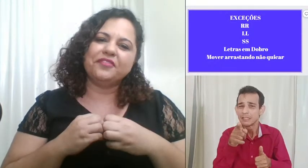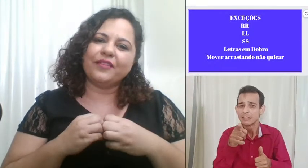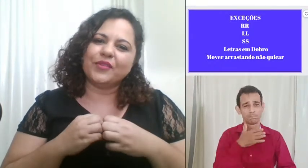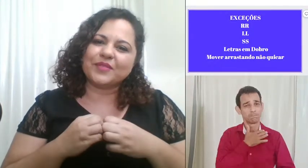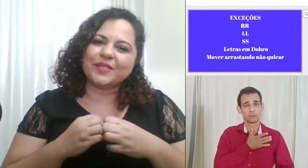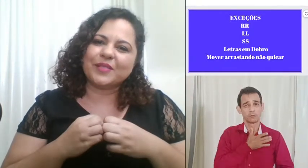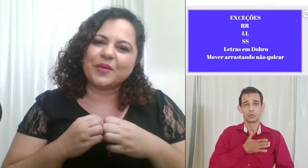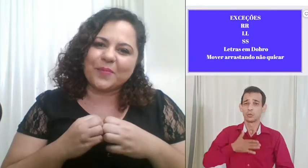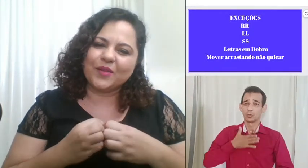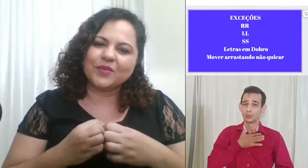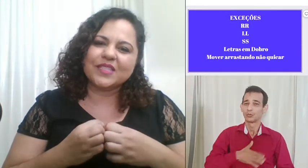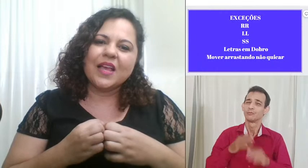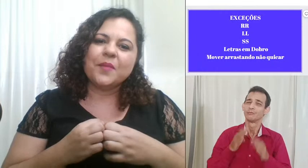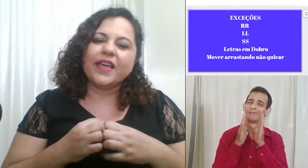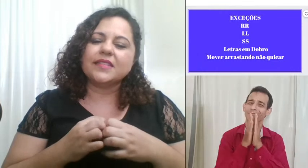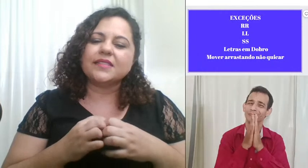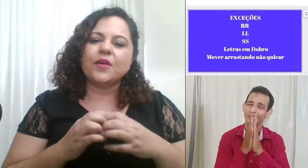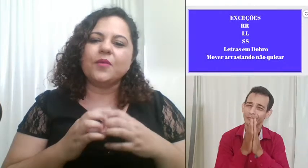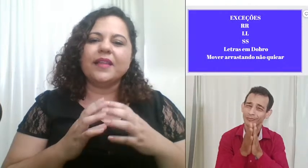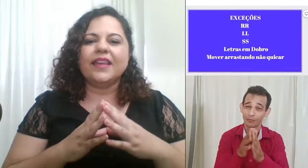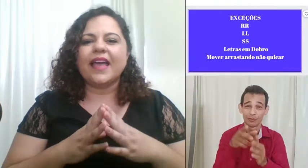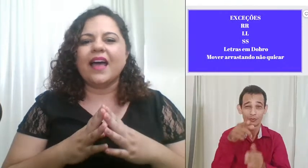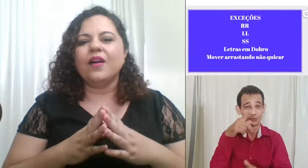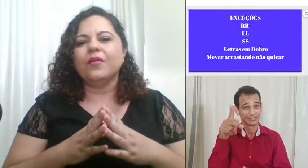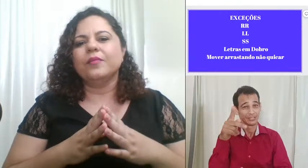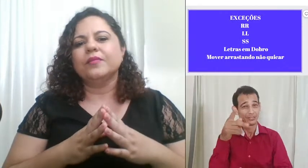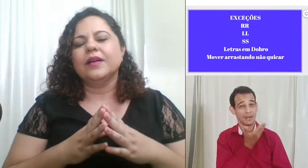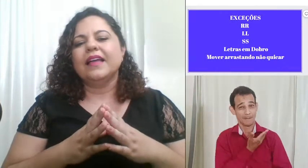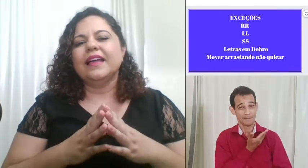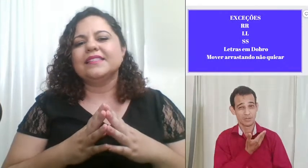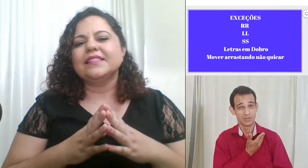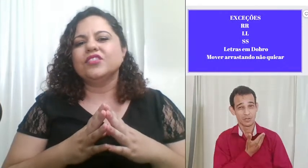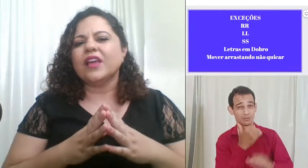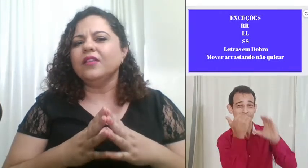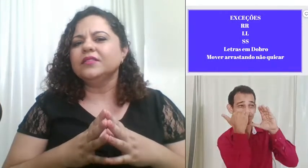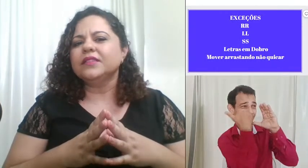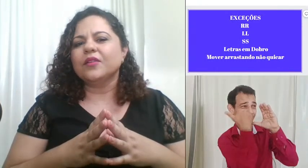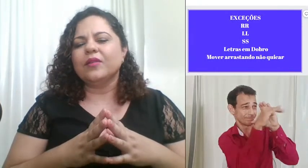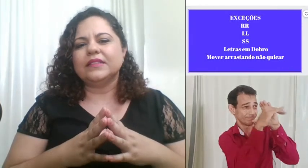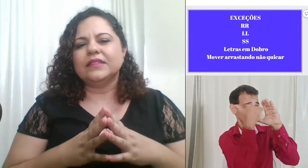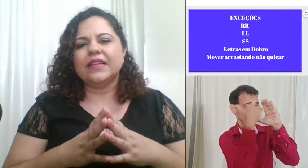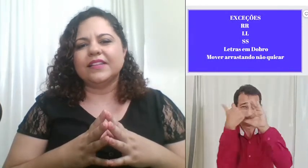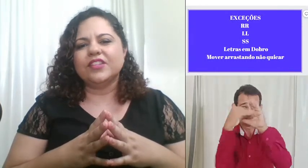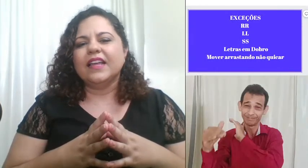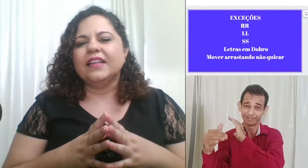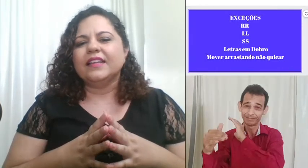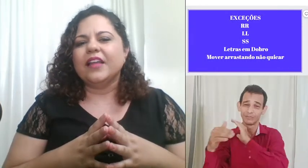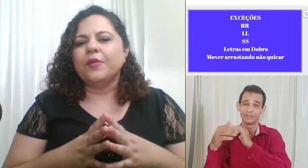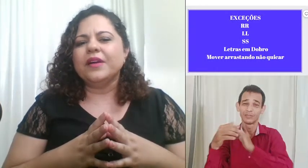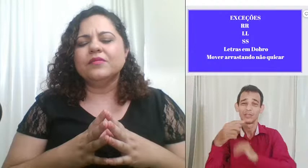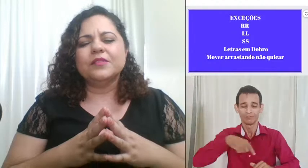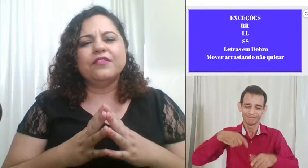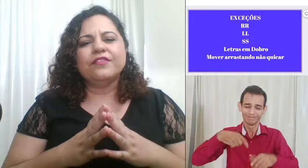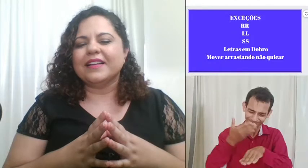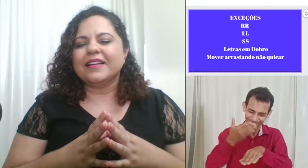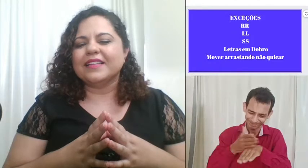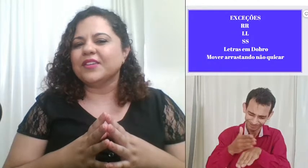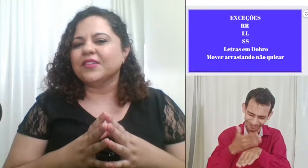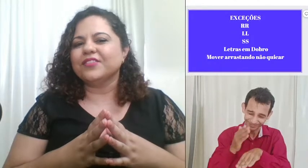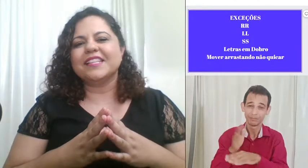favor com seus amigos porque esse é um material assim de alta qualidade né uma informação que vocês